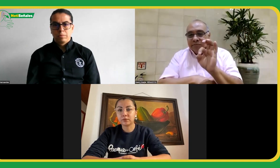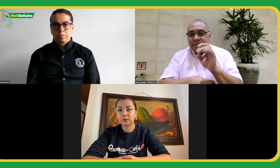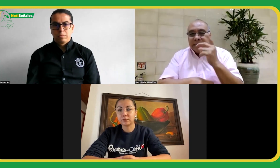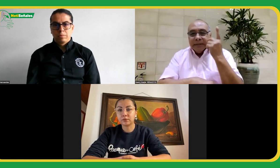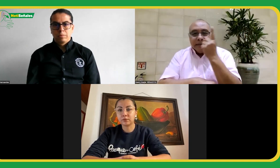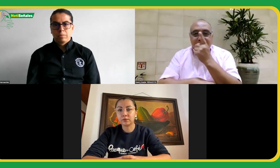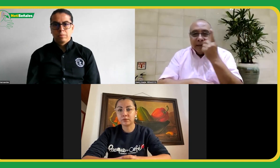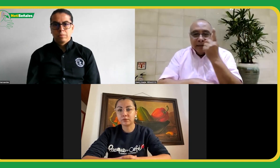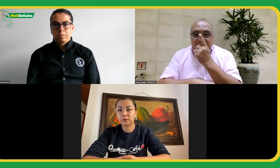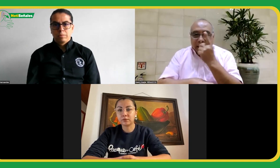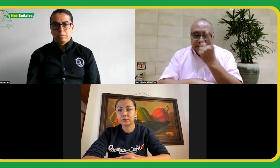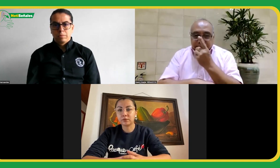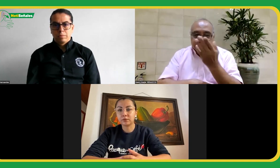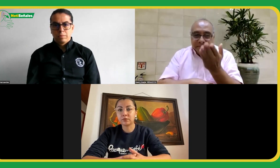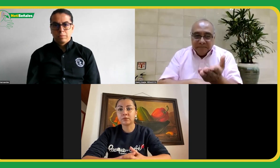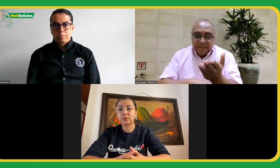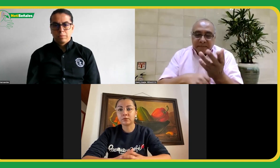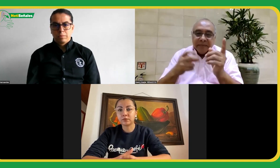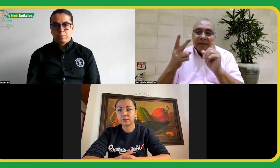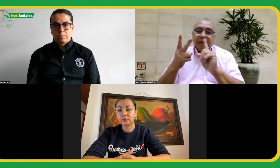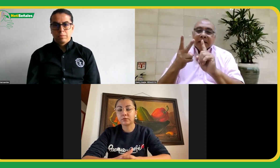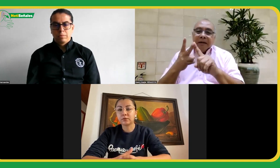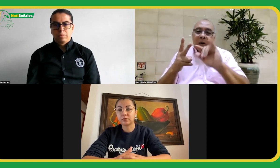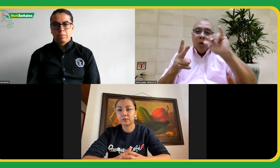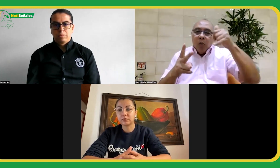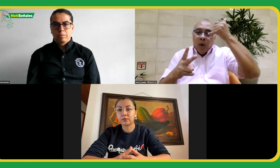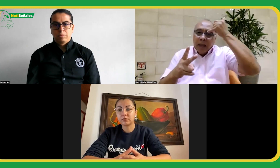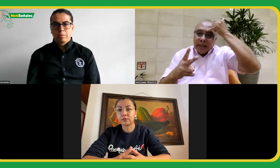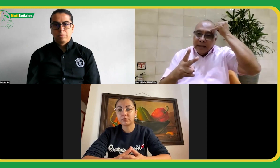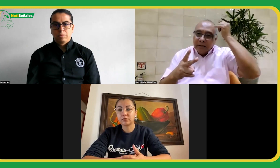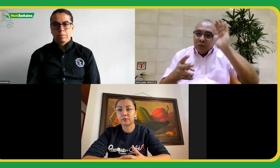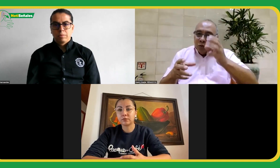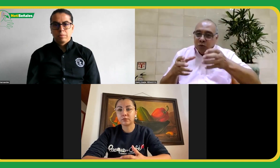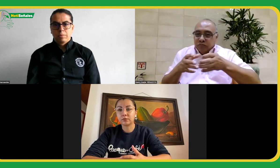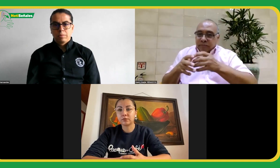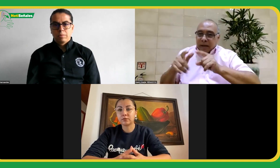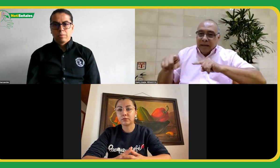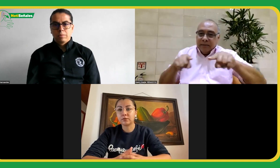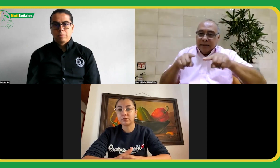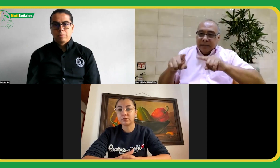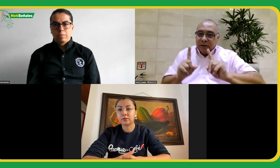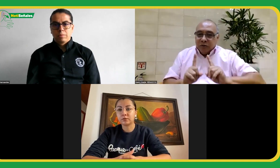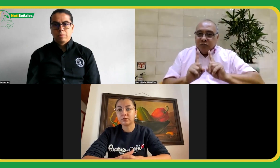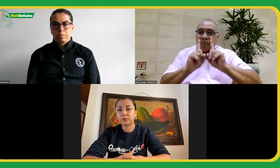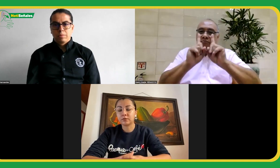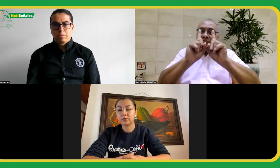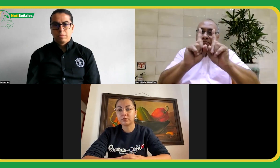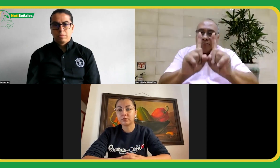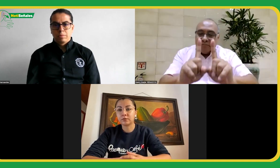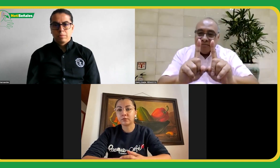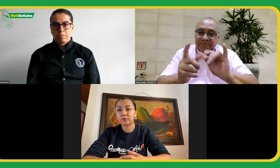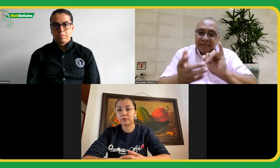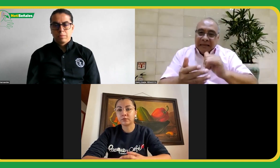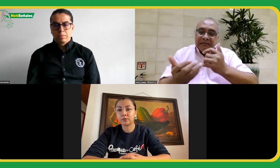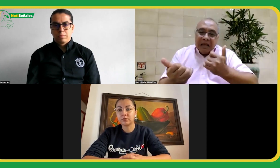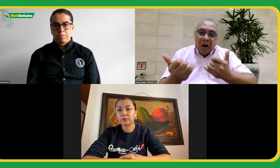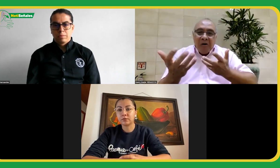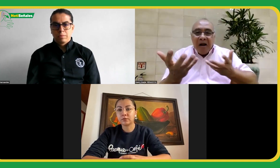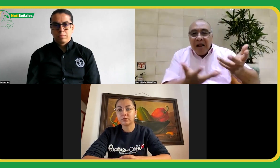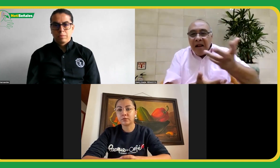representante, la cual fue Sindamanue Gutiérrez, y Joaquín Hernández, en representación de la